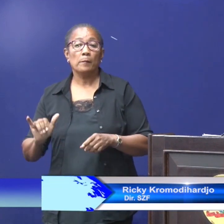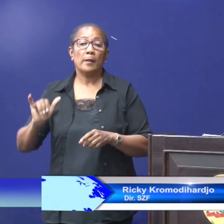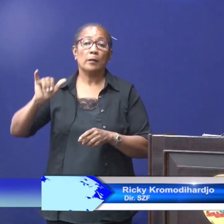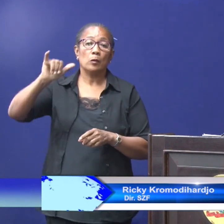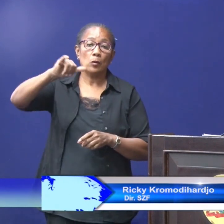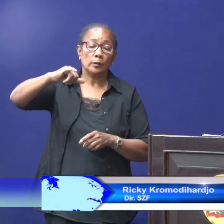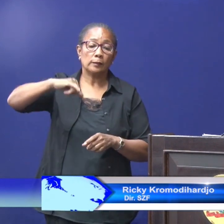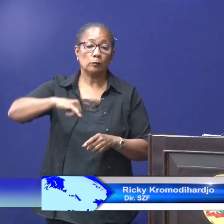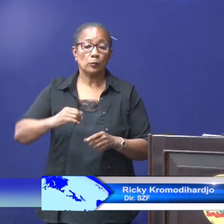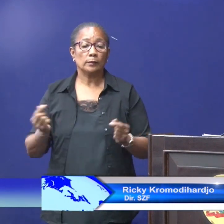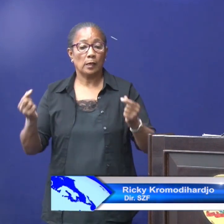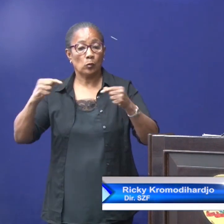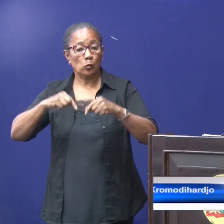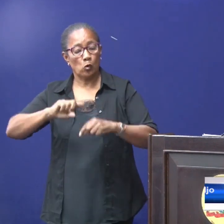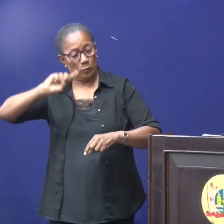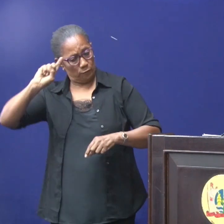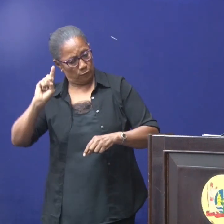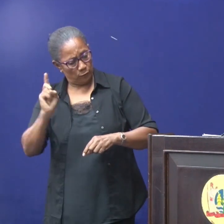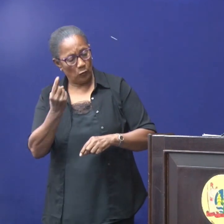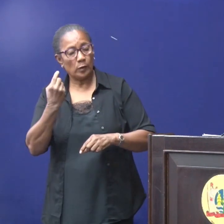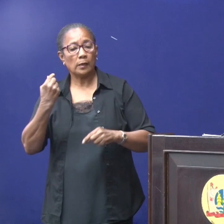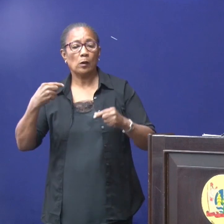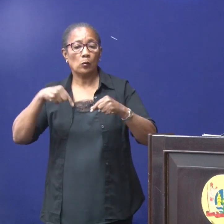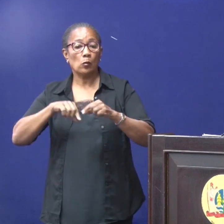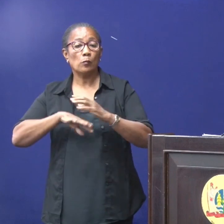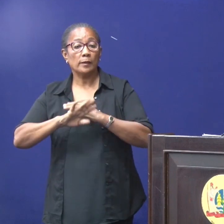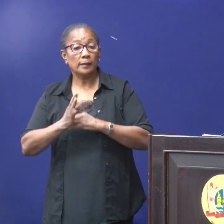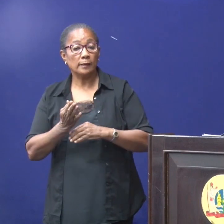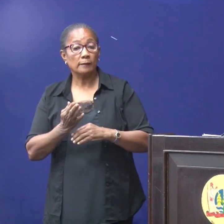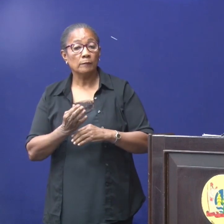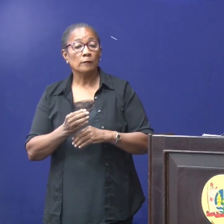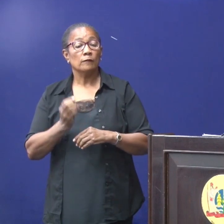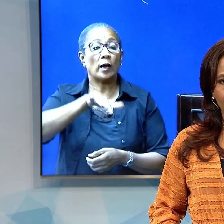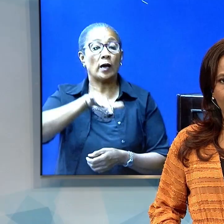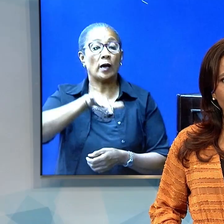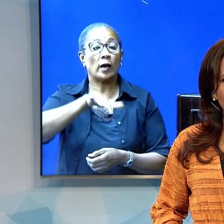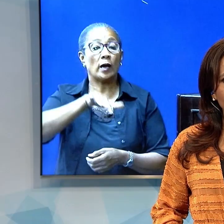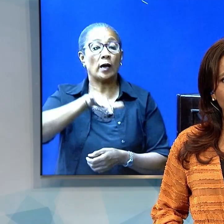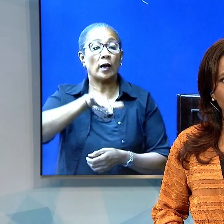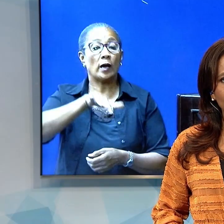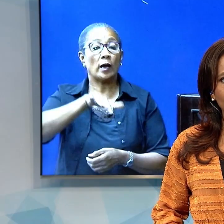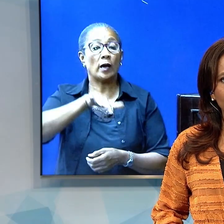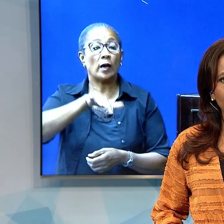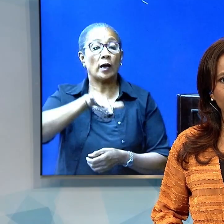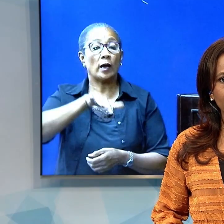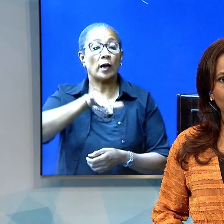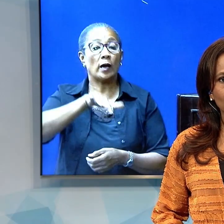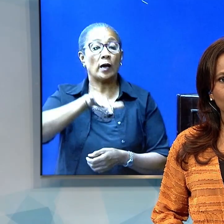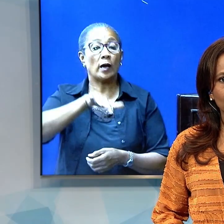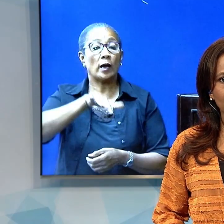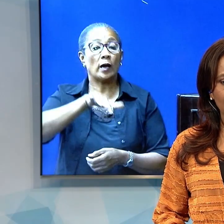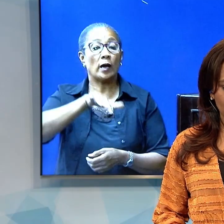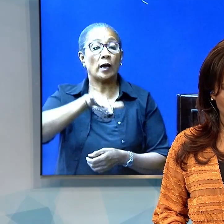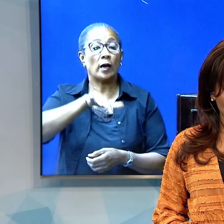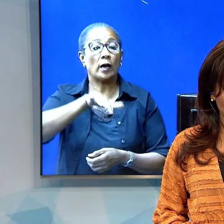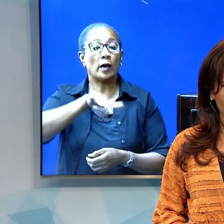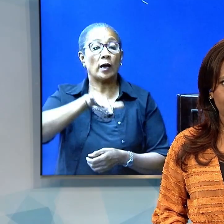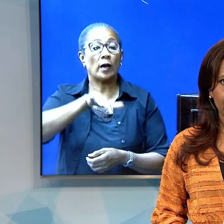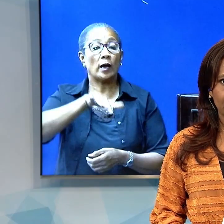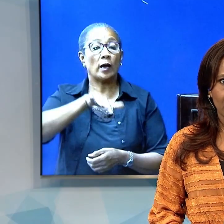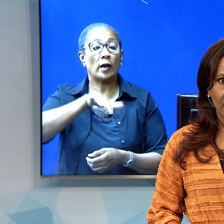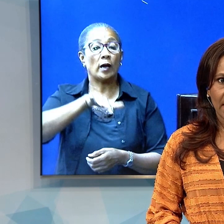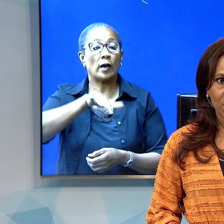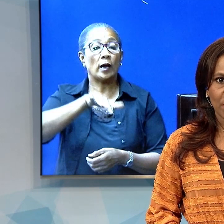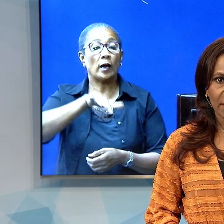te halen. Zodat ze dus met de meeste spullen ter beschikking zijn van Suriname. SZF-directeur Rikki Kromo-Di Haardje